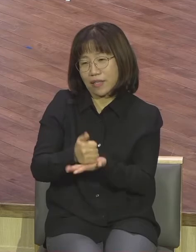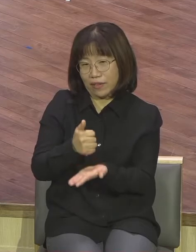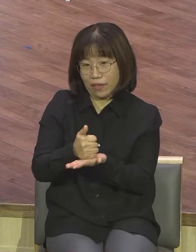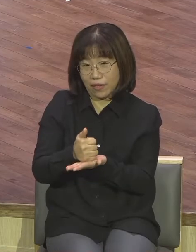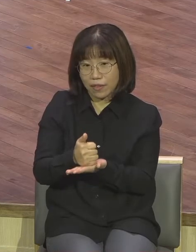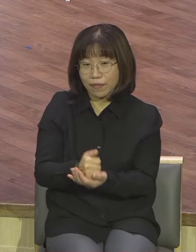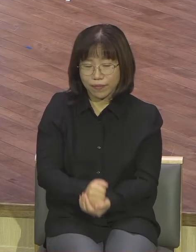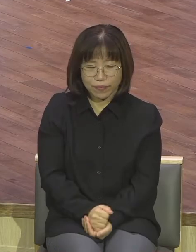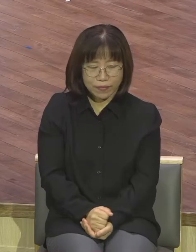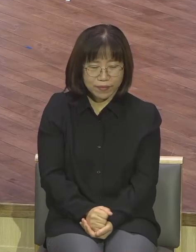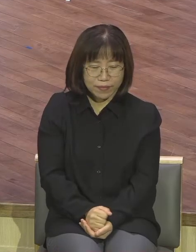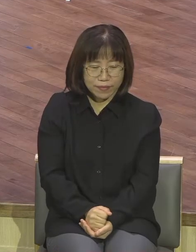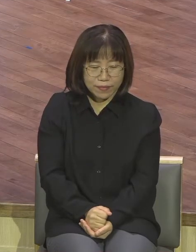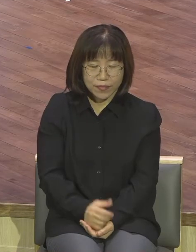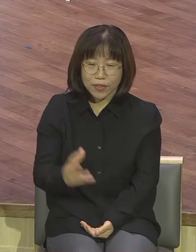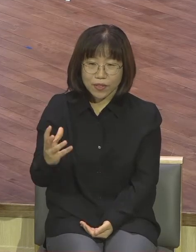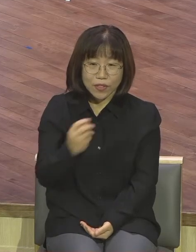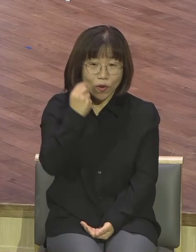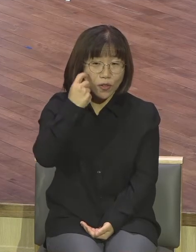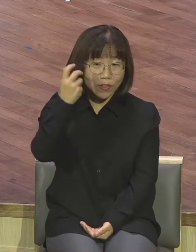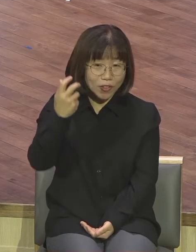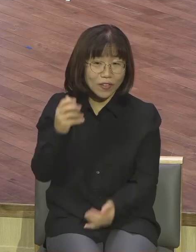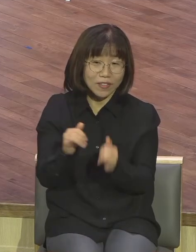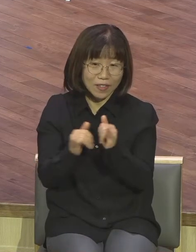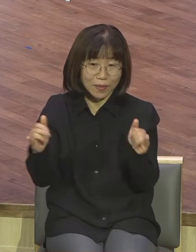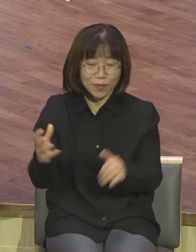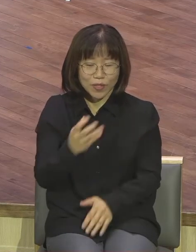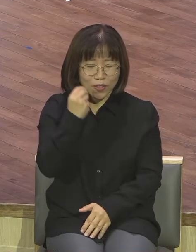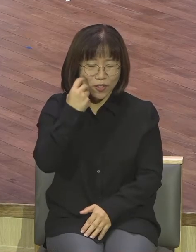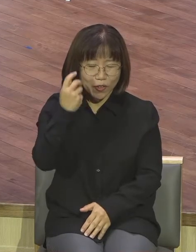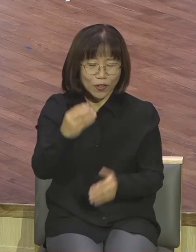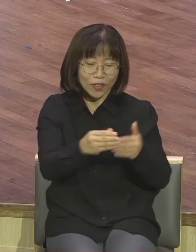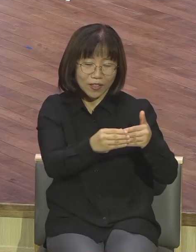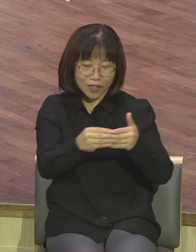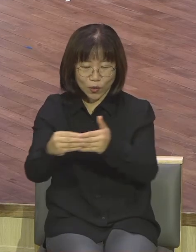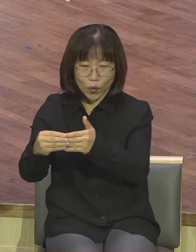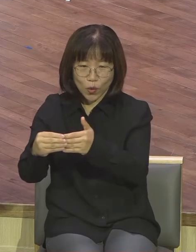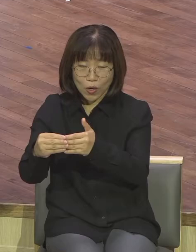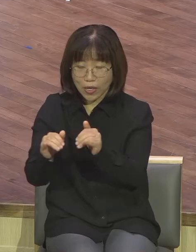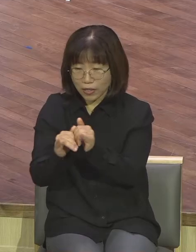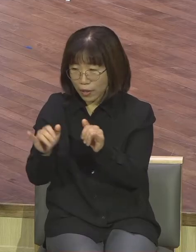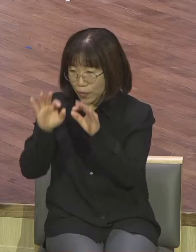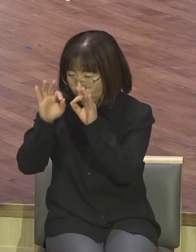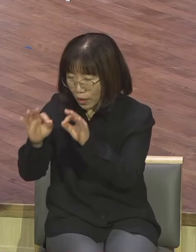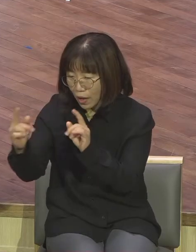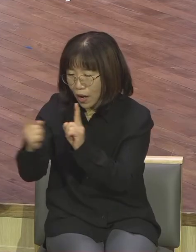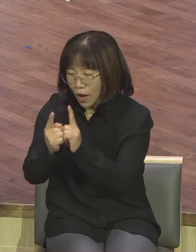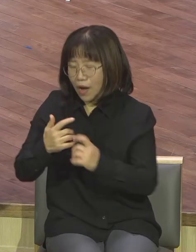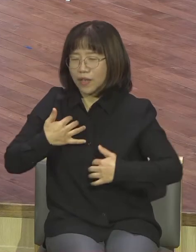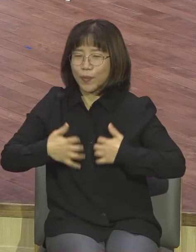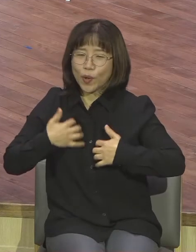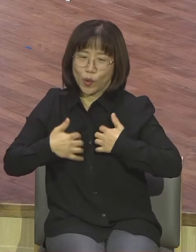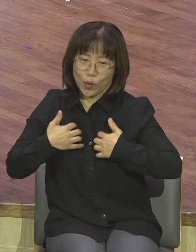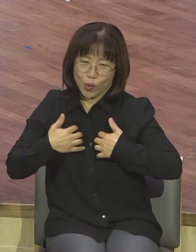성령의 사람 성령의 인도 받는 사람은 모든 사람이 다 좋아해요 싫어하는 사람이 없어